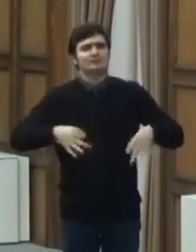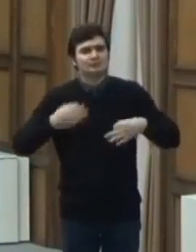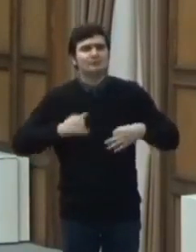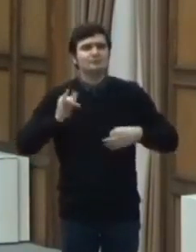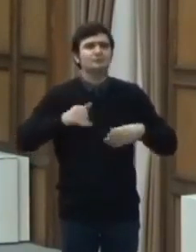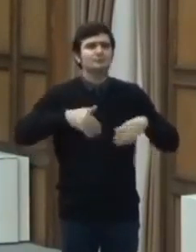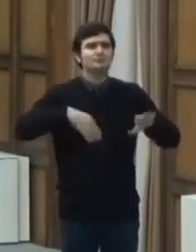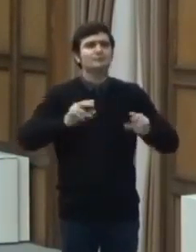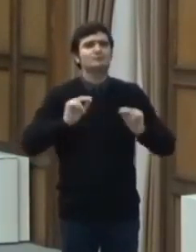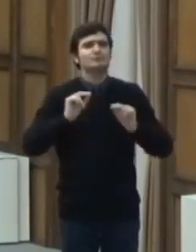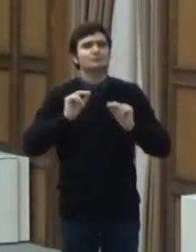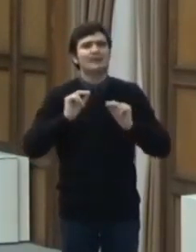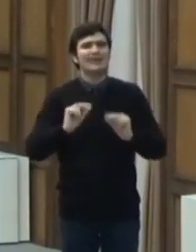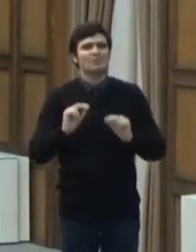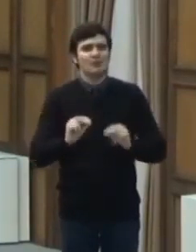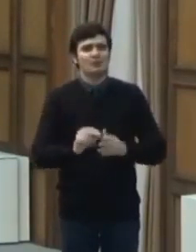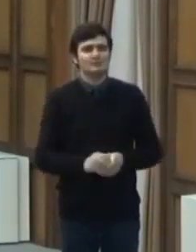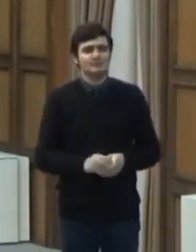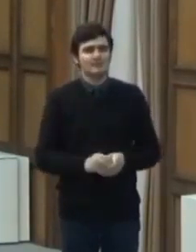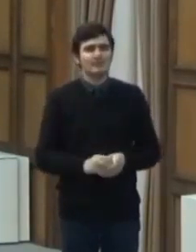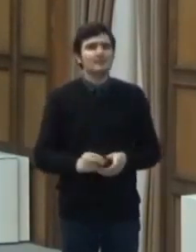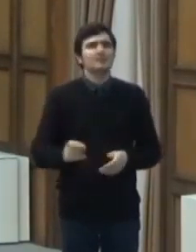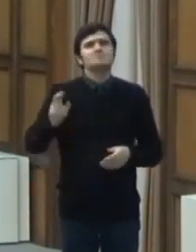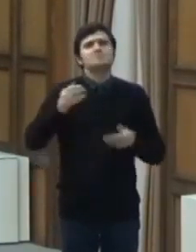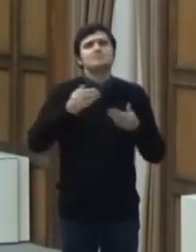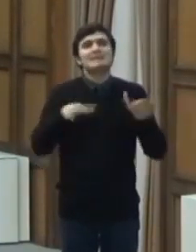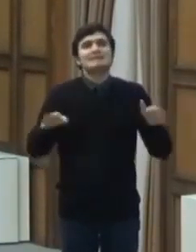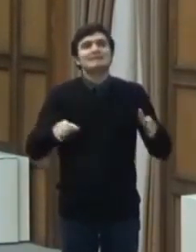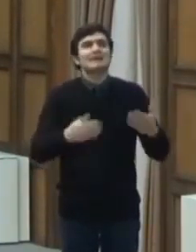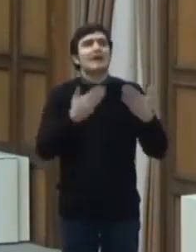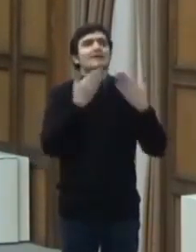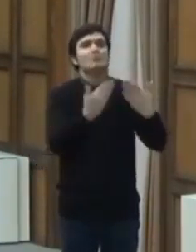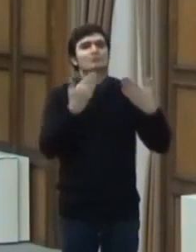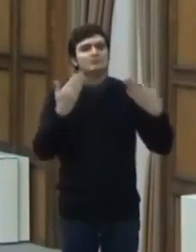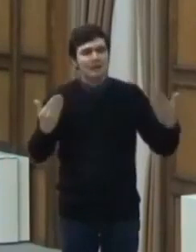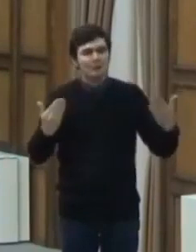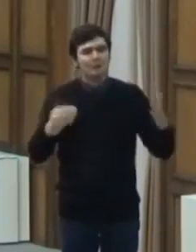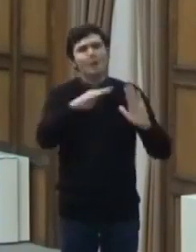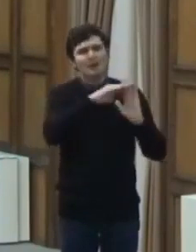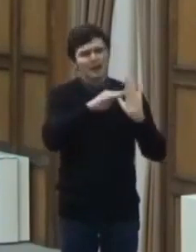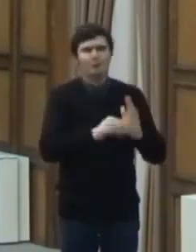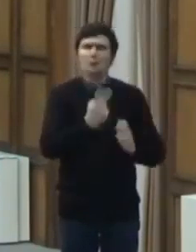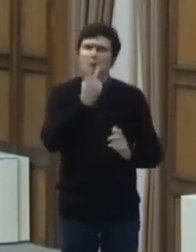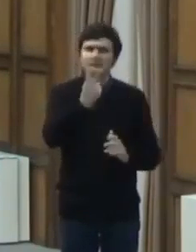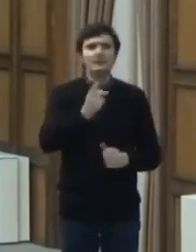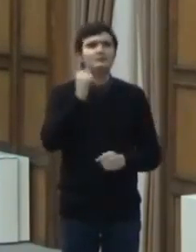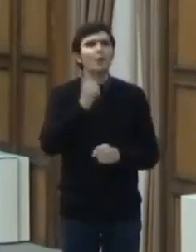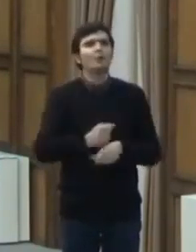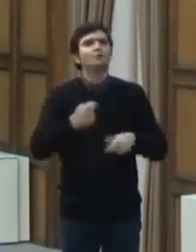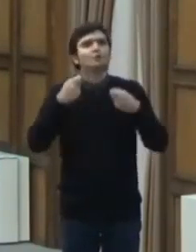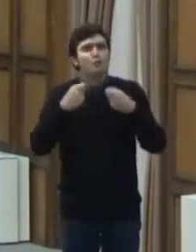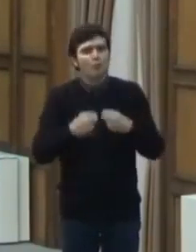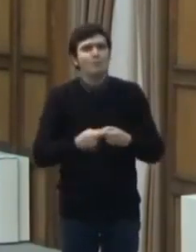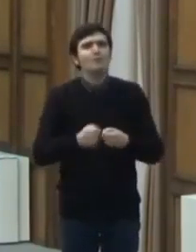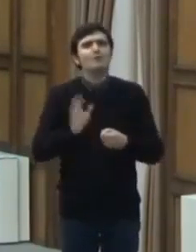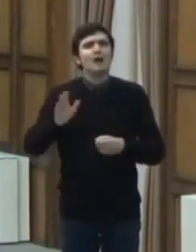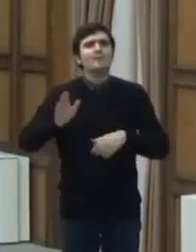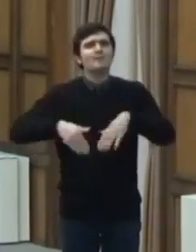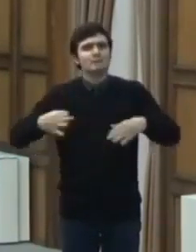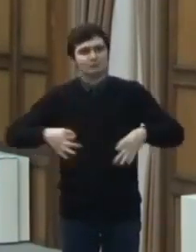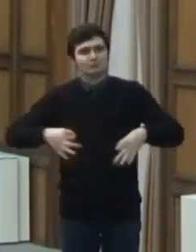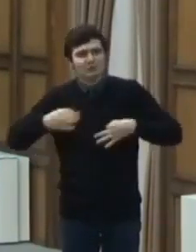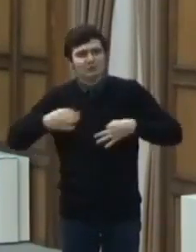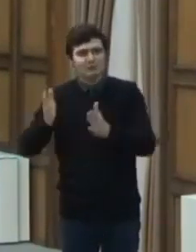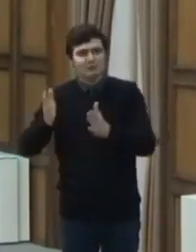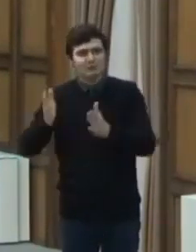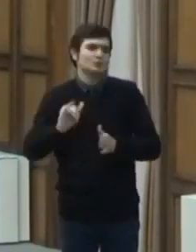Educației. Reluarea sau deschiderea muzeilor, regulile, le veți găsi într-un ordin comun al Ministrului Sănătății